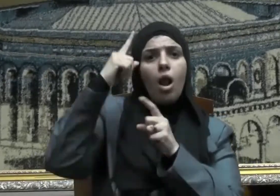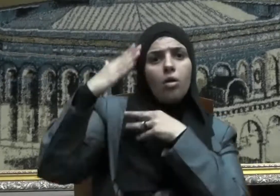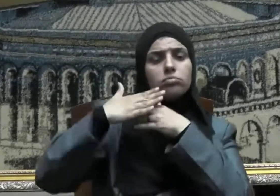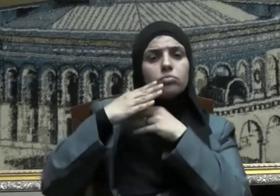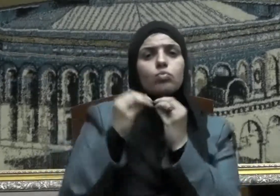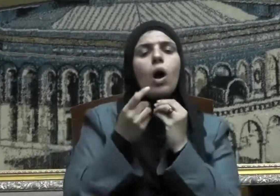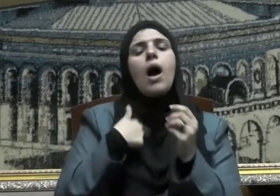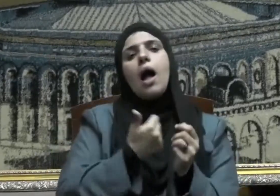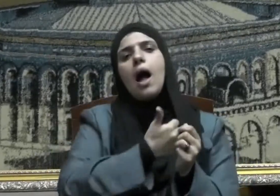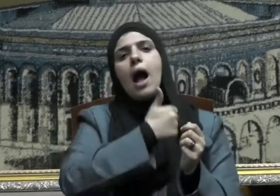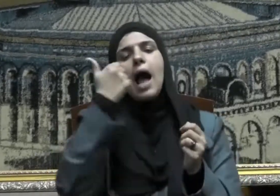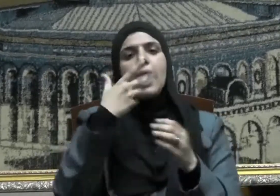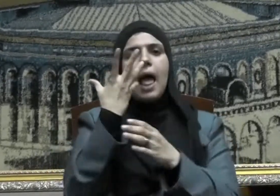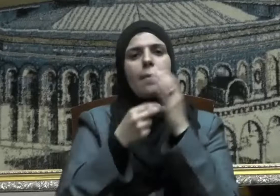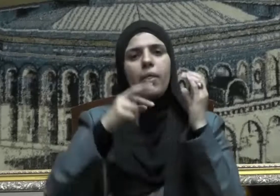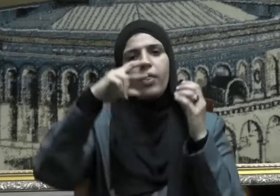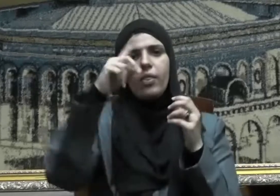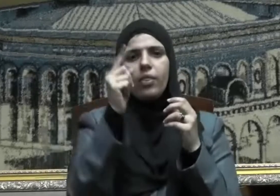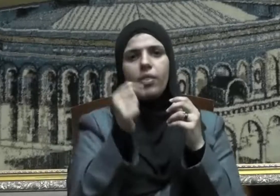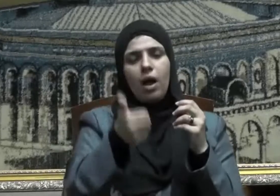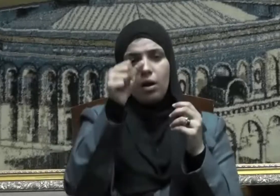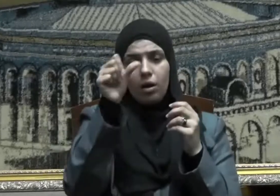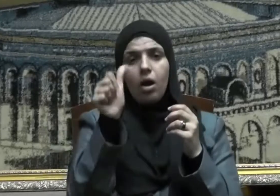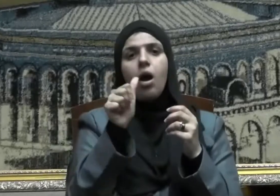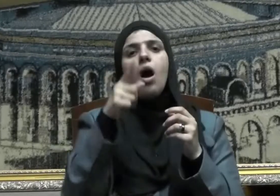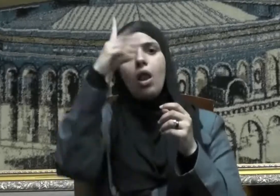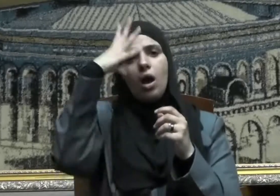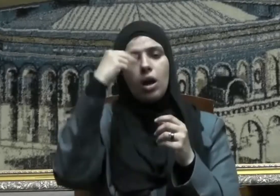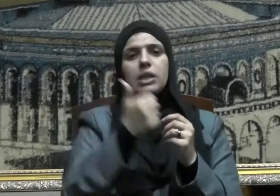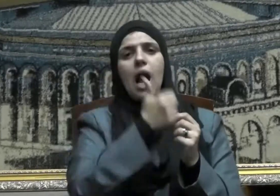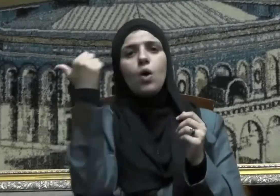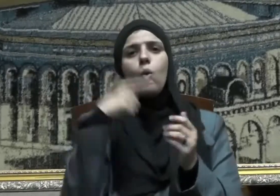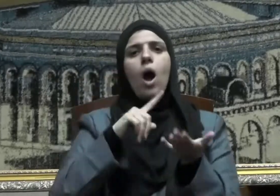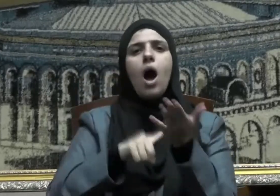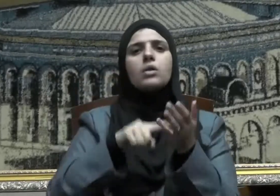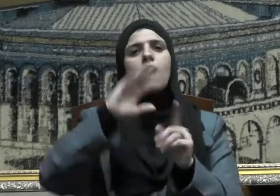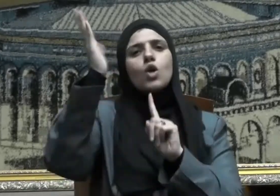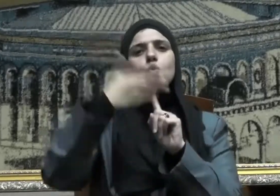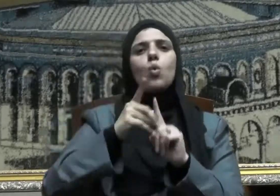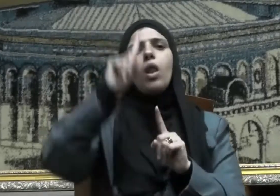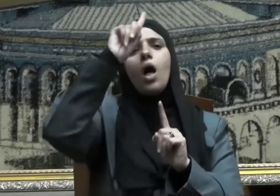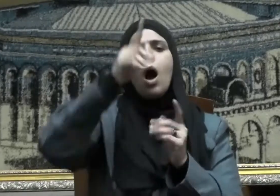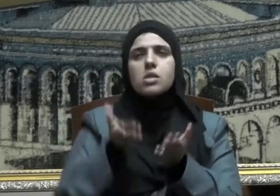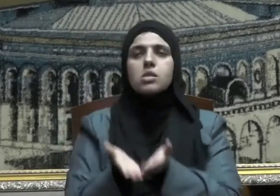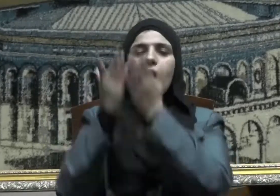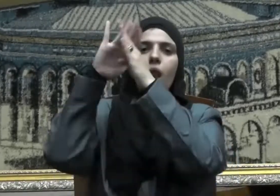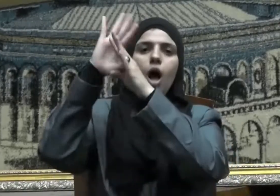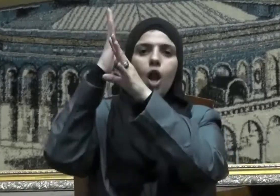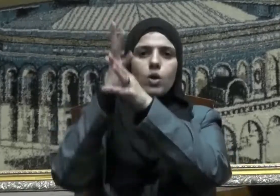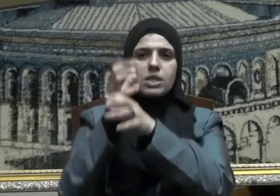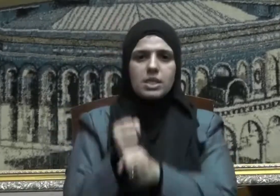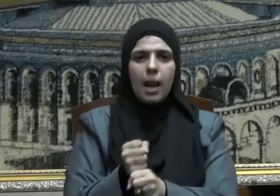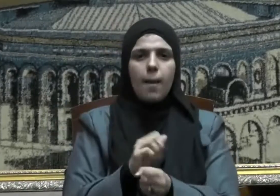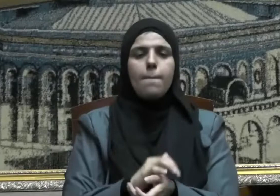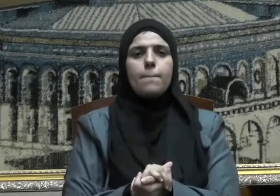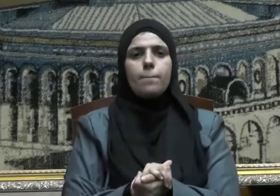القربات فعن أبي ذر رضي الله عنه أن رسول الله صلى الله عليه